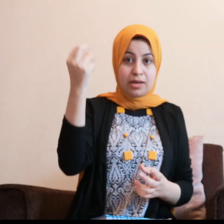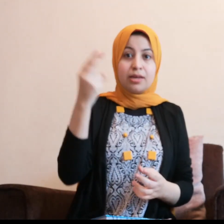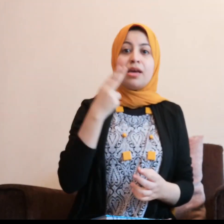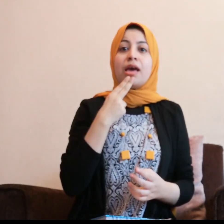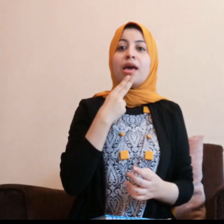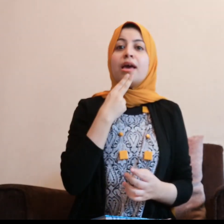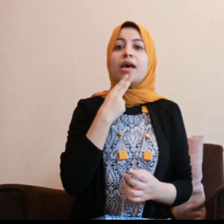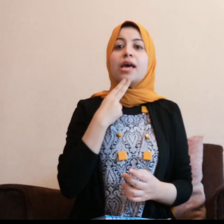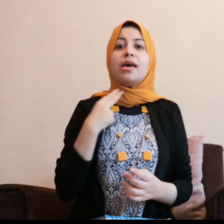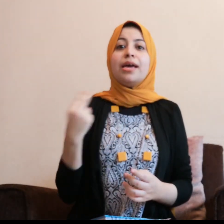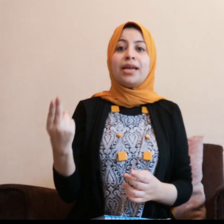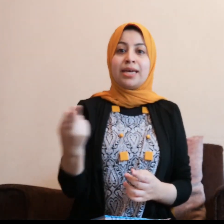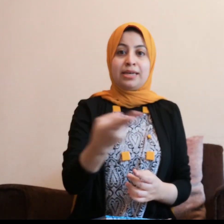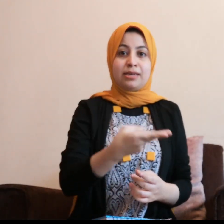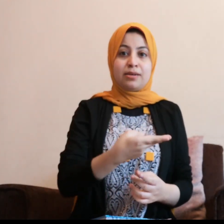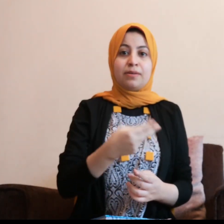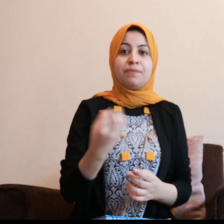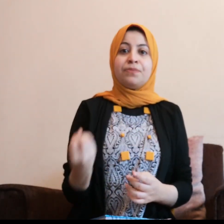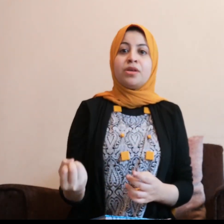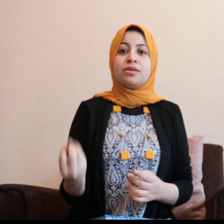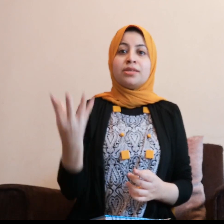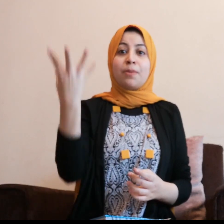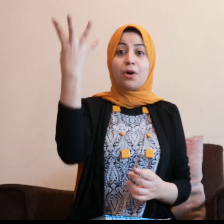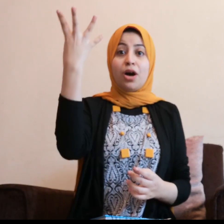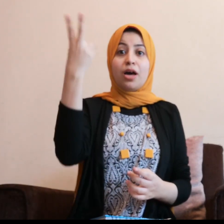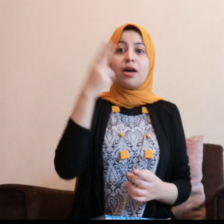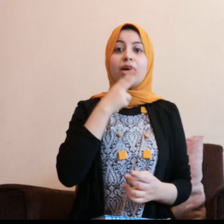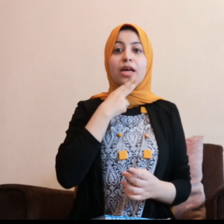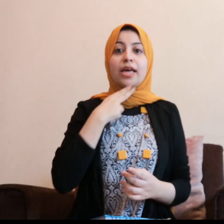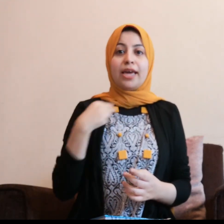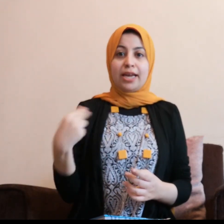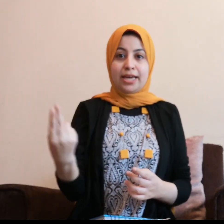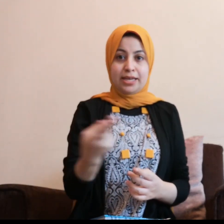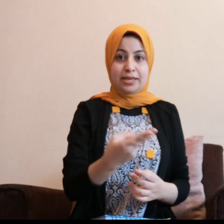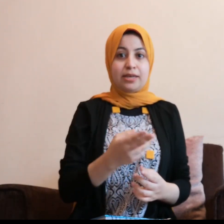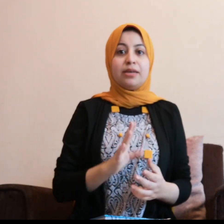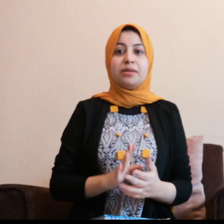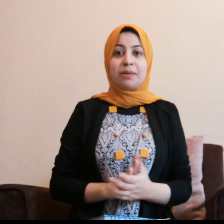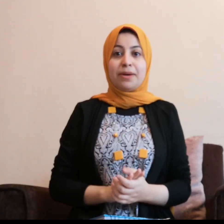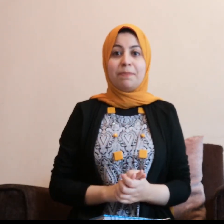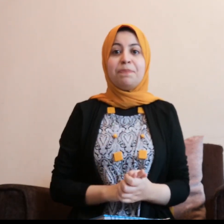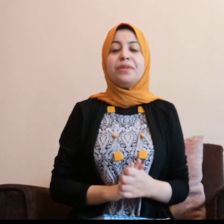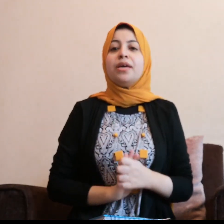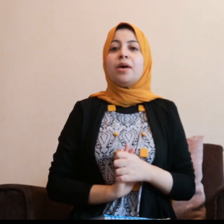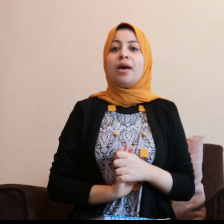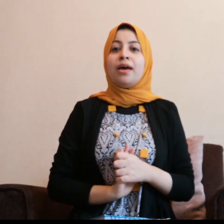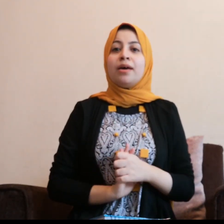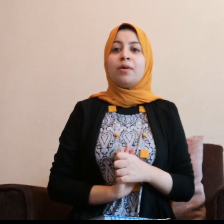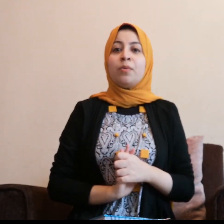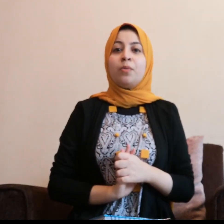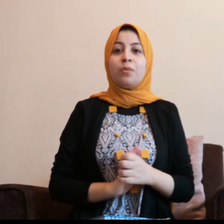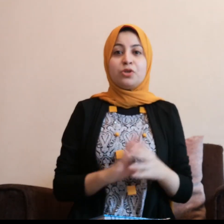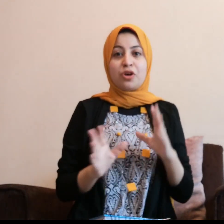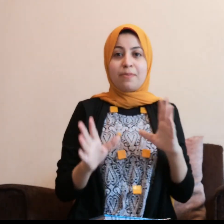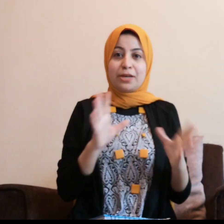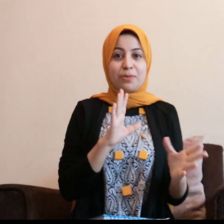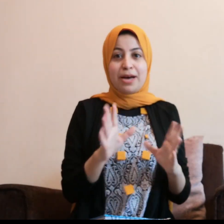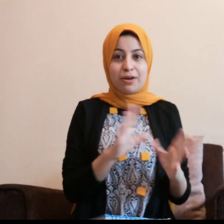الخير صباح الخير امان واشارة بقى شباحها